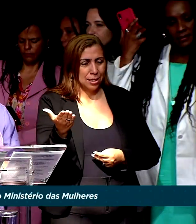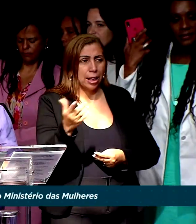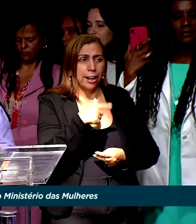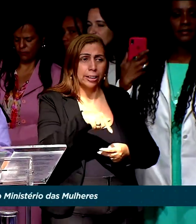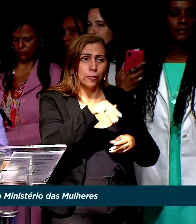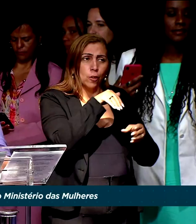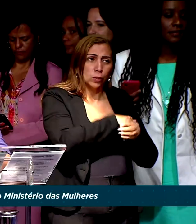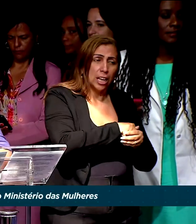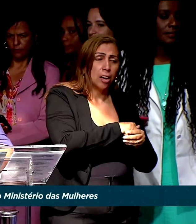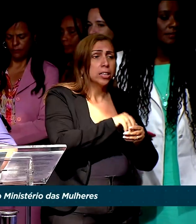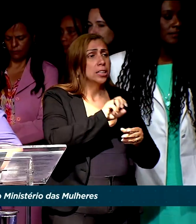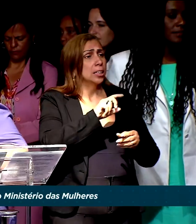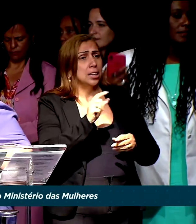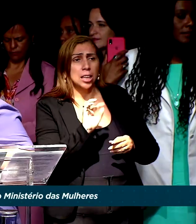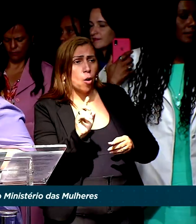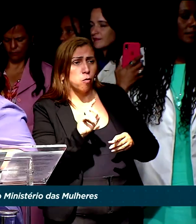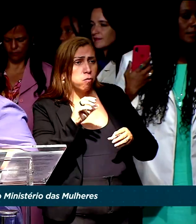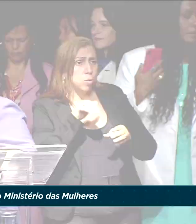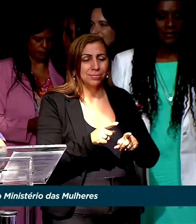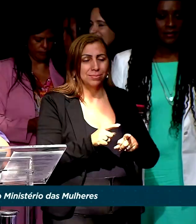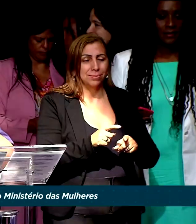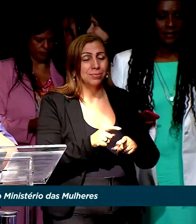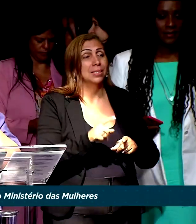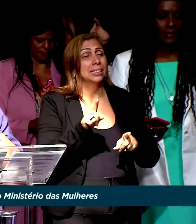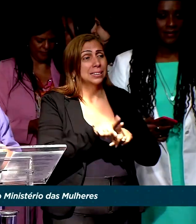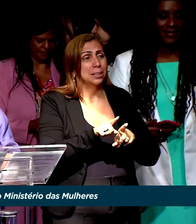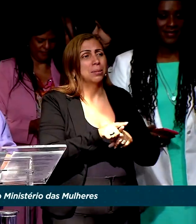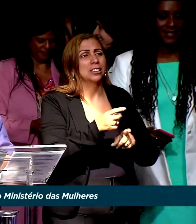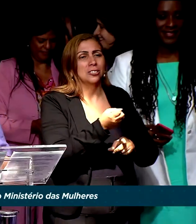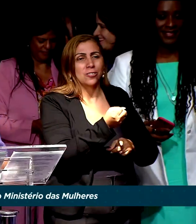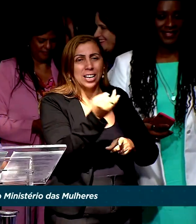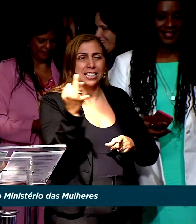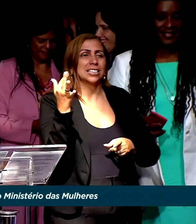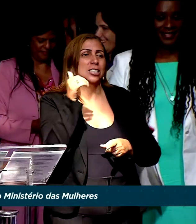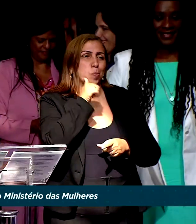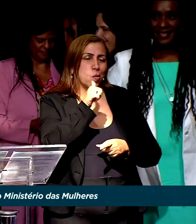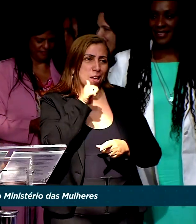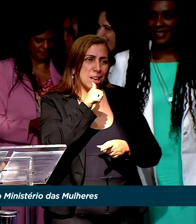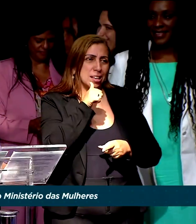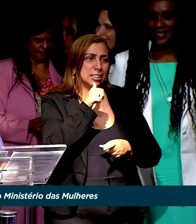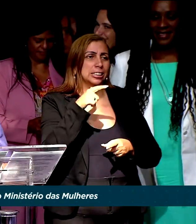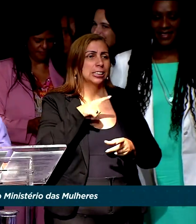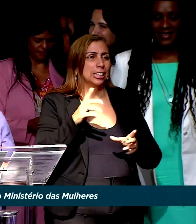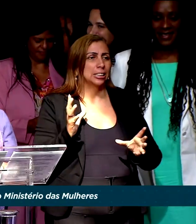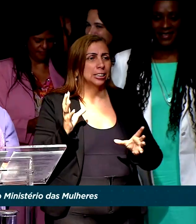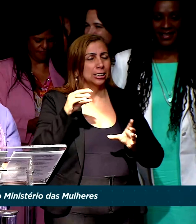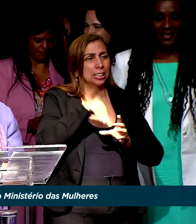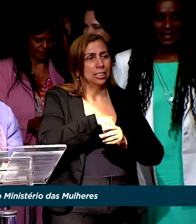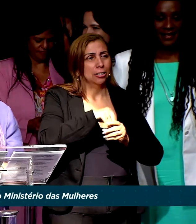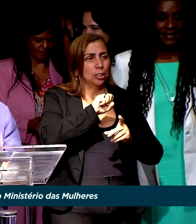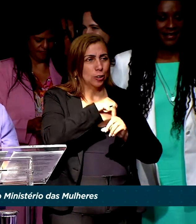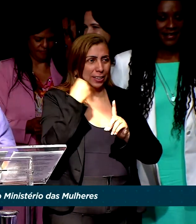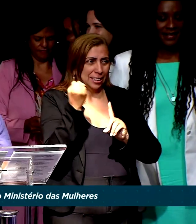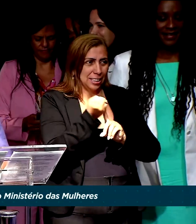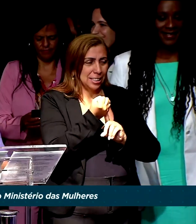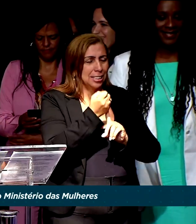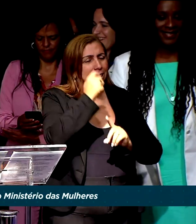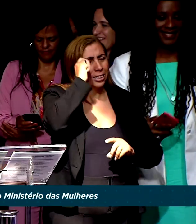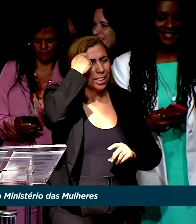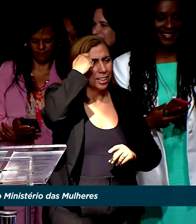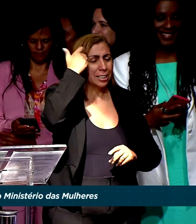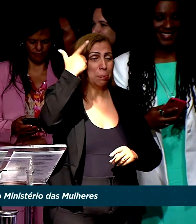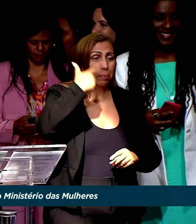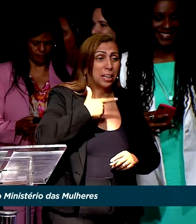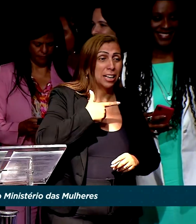votaram e as que não votaram conosco. Das diversas mulheres que compõem a nossa sociedade, negras,